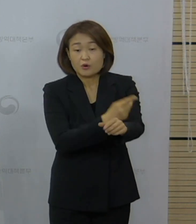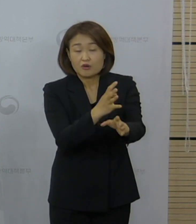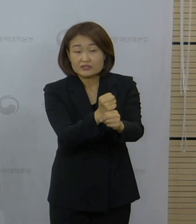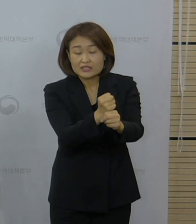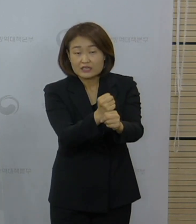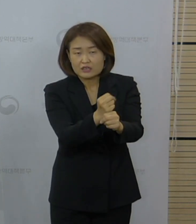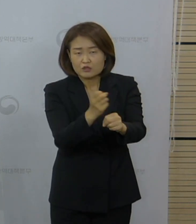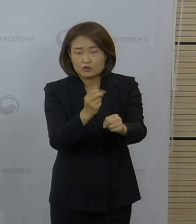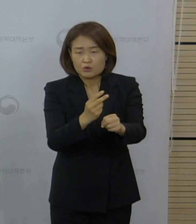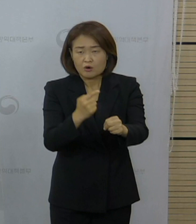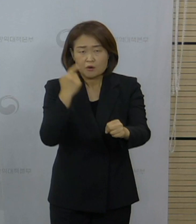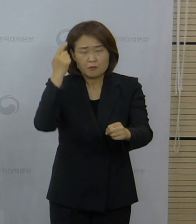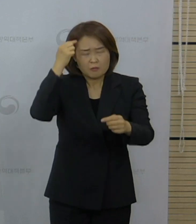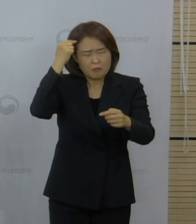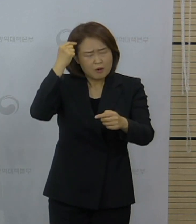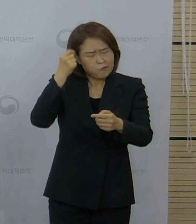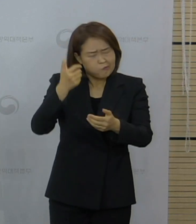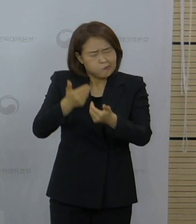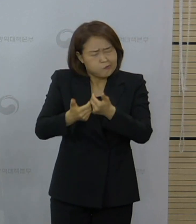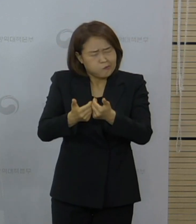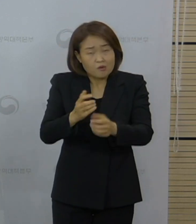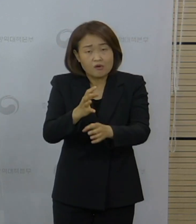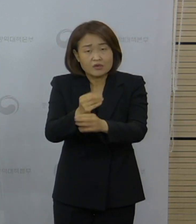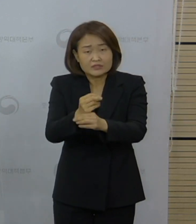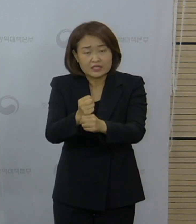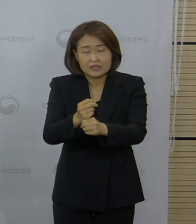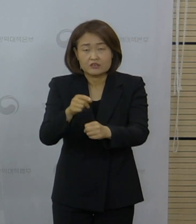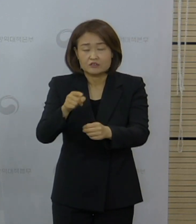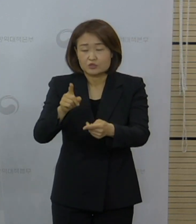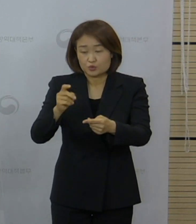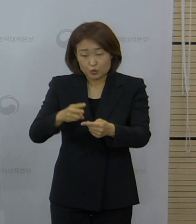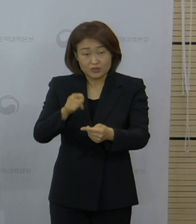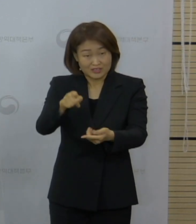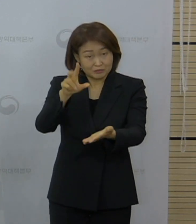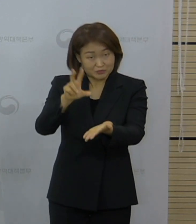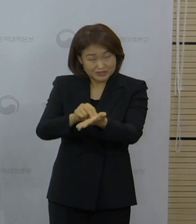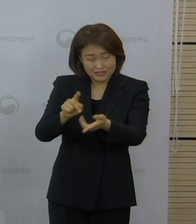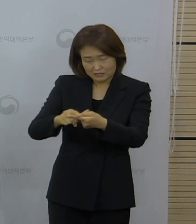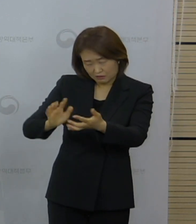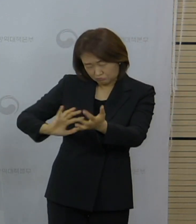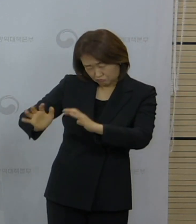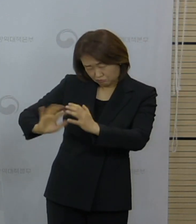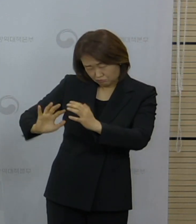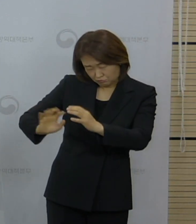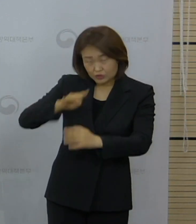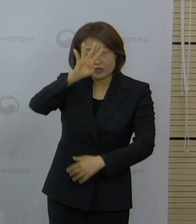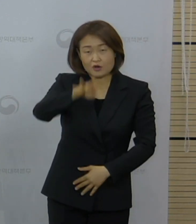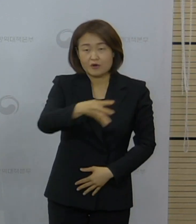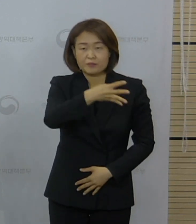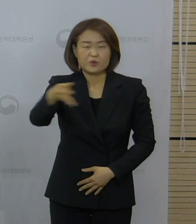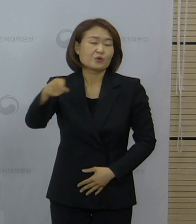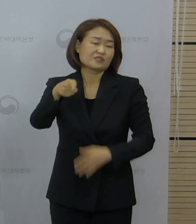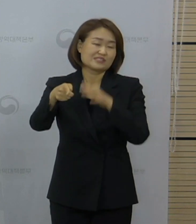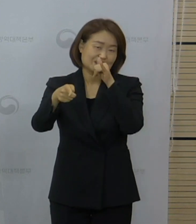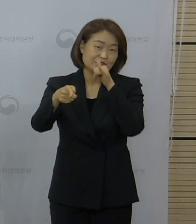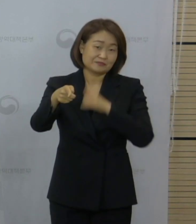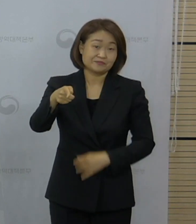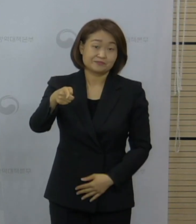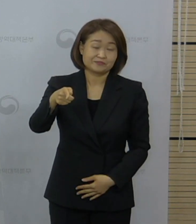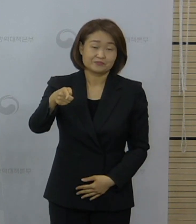이상 반응이 나타났고 피해 조사 반 회의 결과 어떻게 되어 있는지 표로 제시되어 있습니다. 거기에 플러스